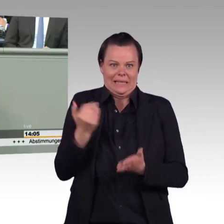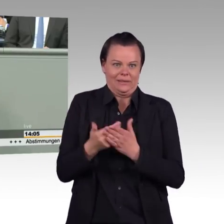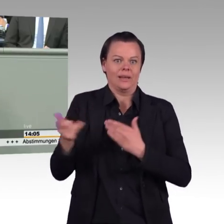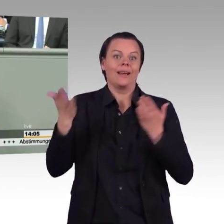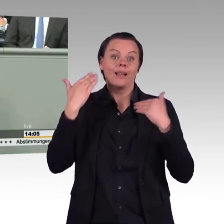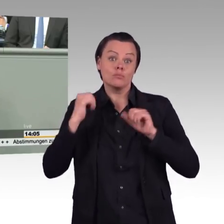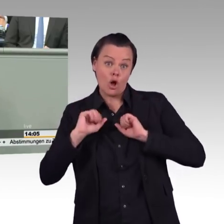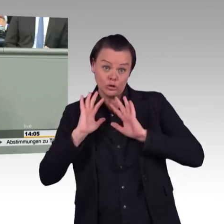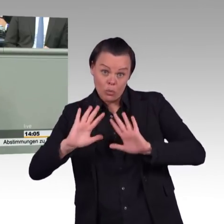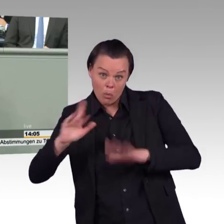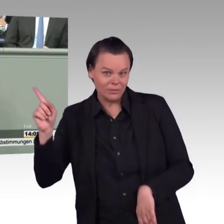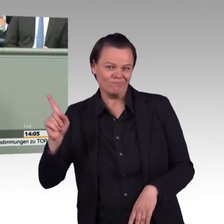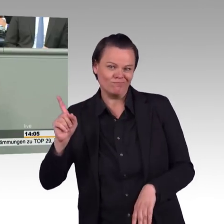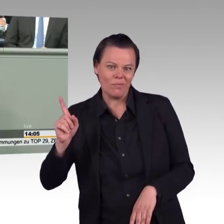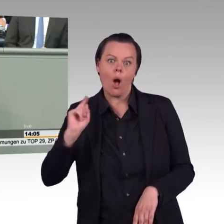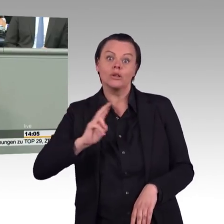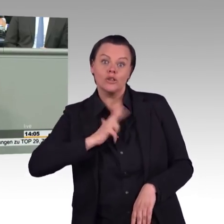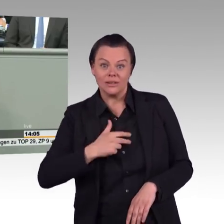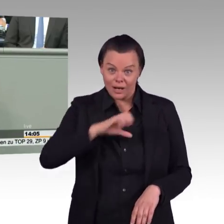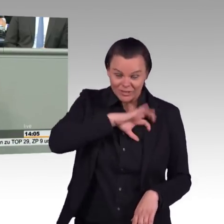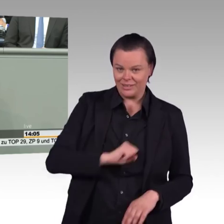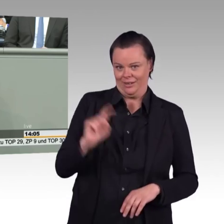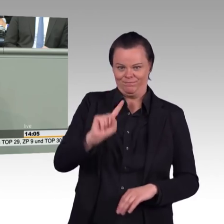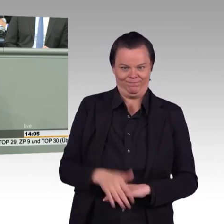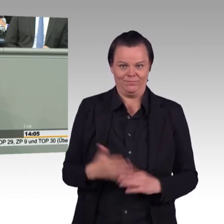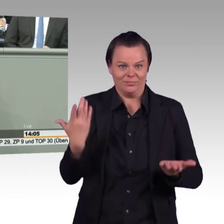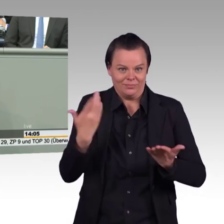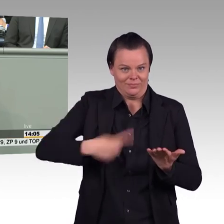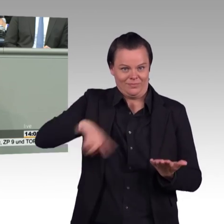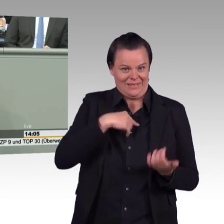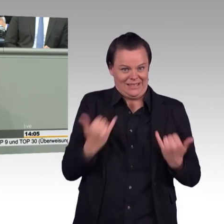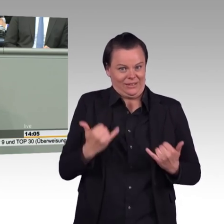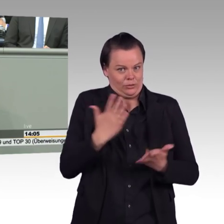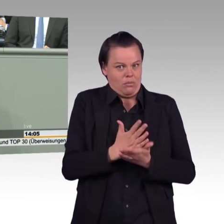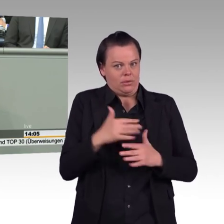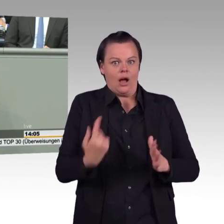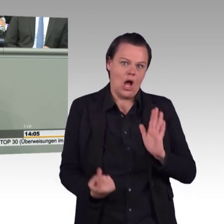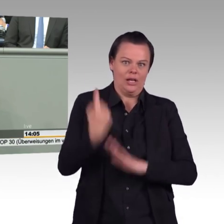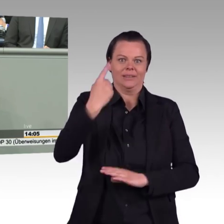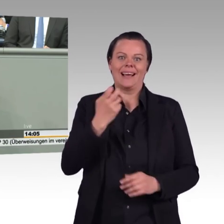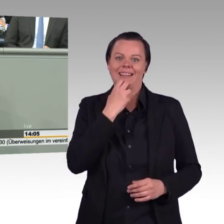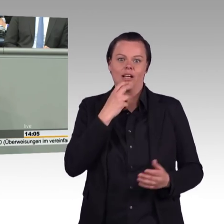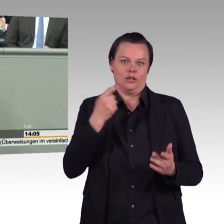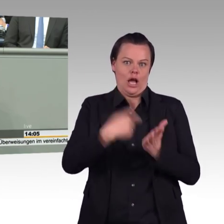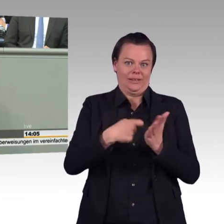Masterplan für die Energiewende, die auf marktwirtschaftliche Anreize und Wettbewerb setzt.